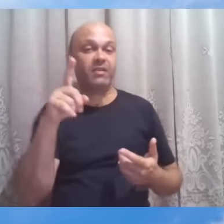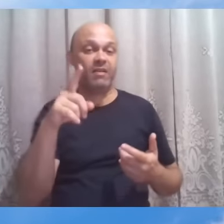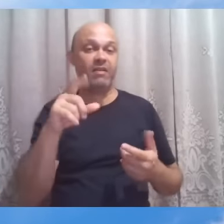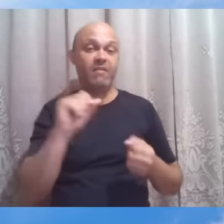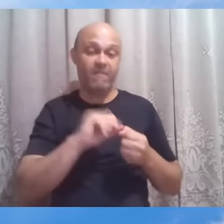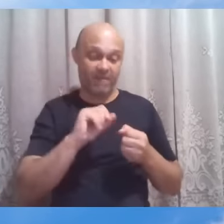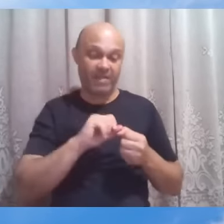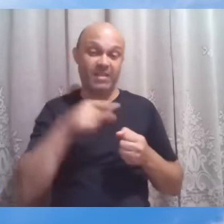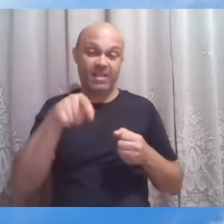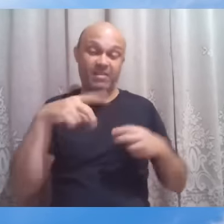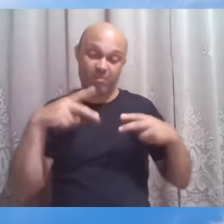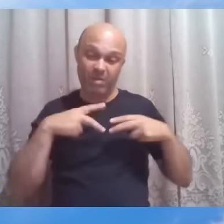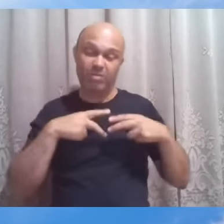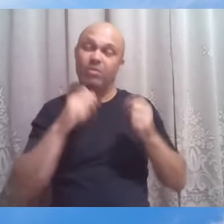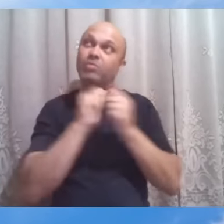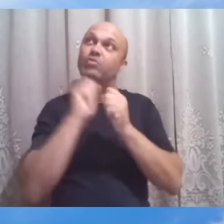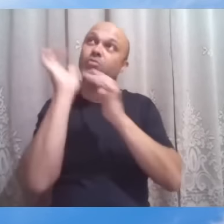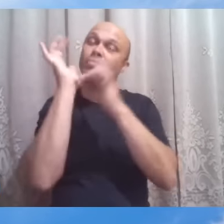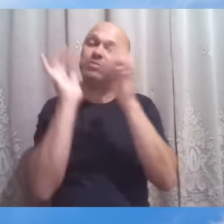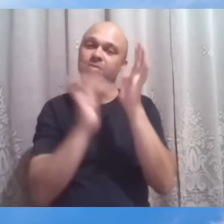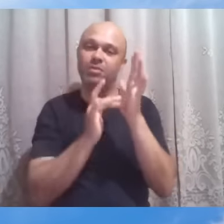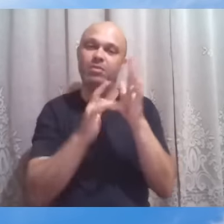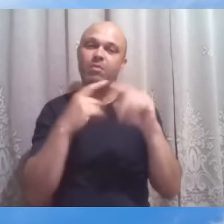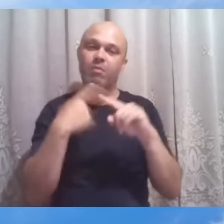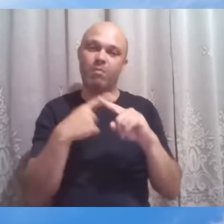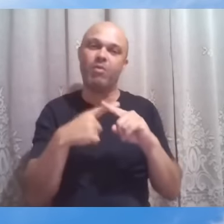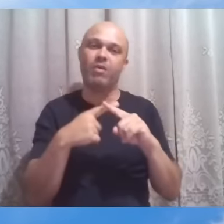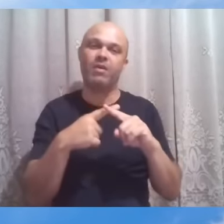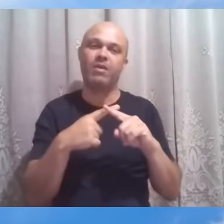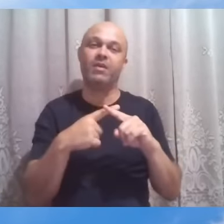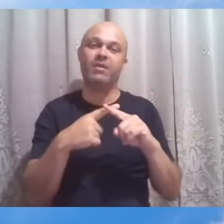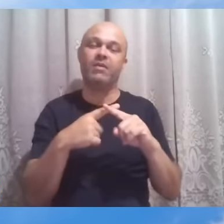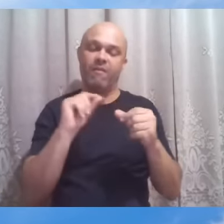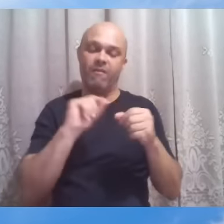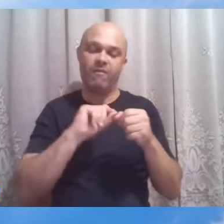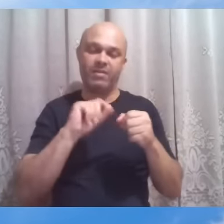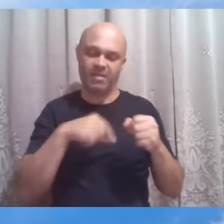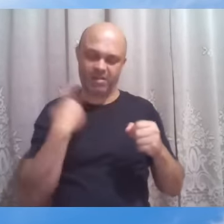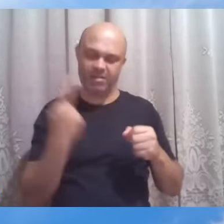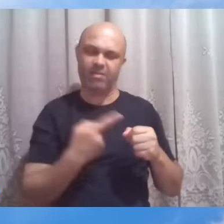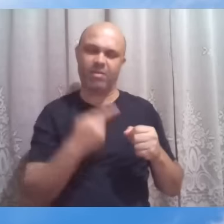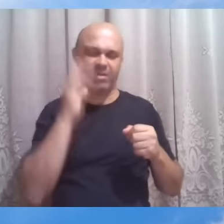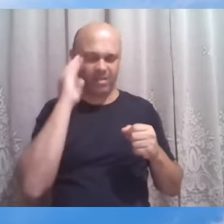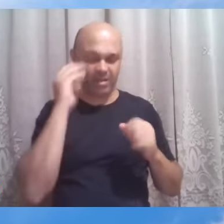Jesus para que gradualmente a lição se nos faça cada vez mais clara.